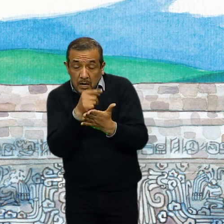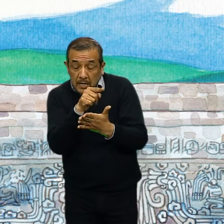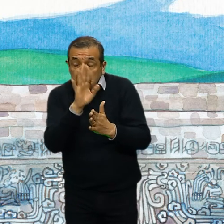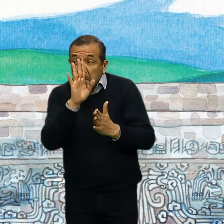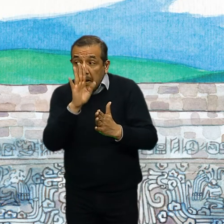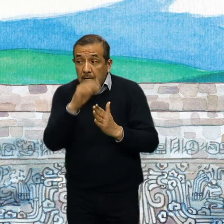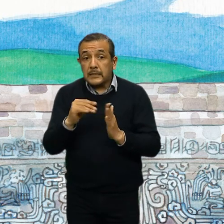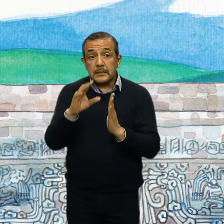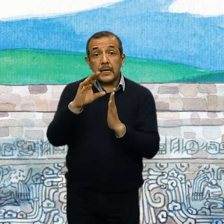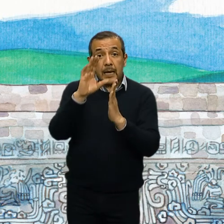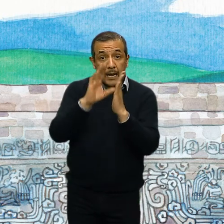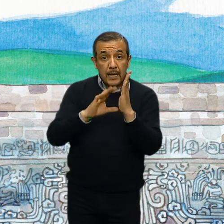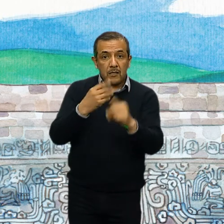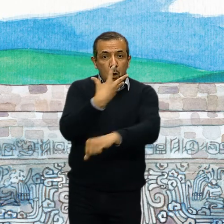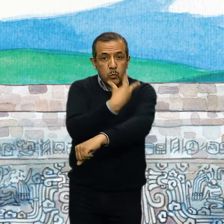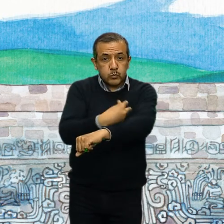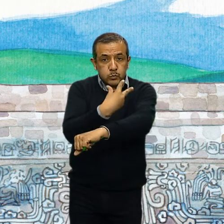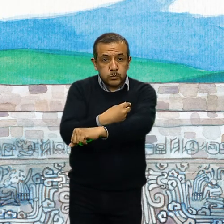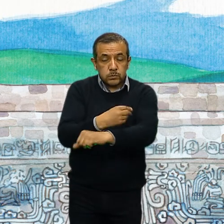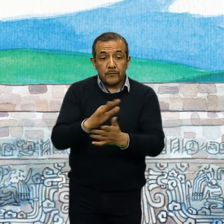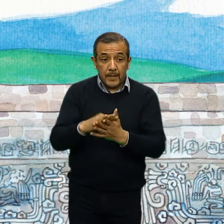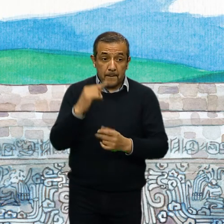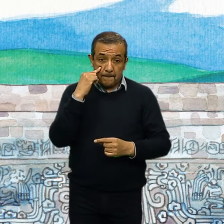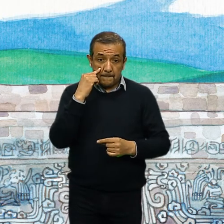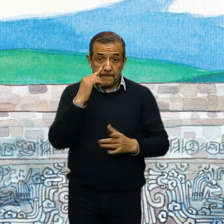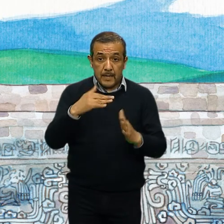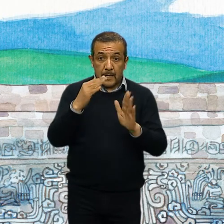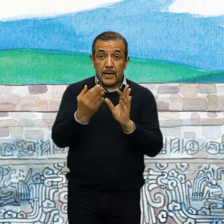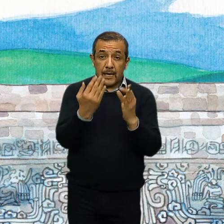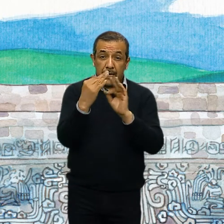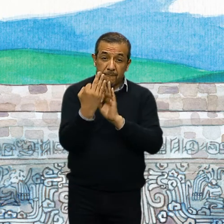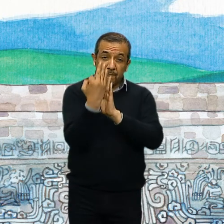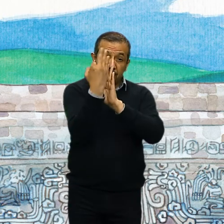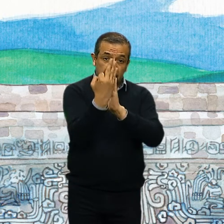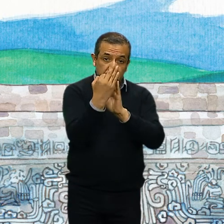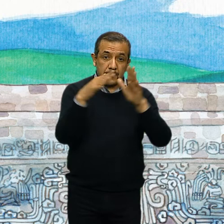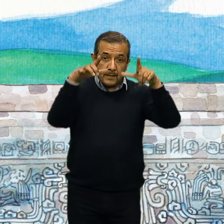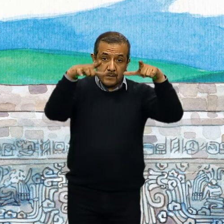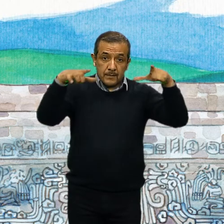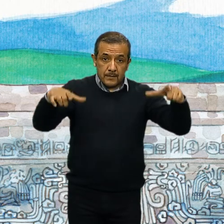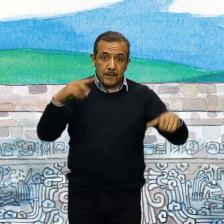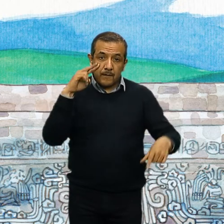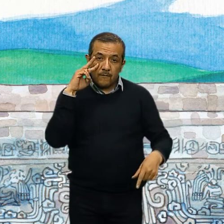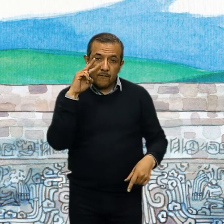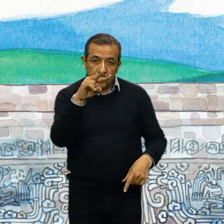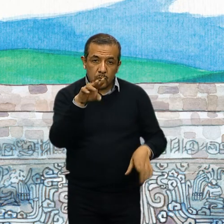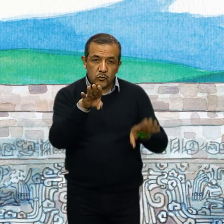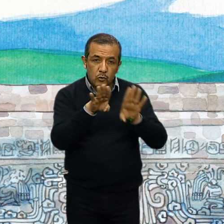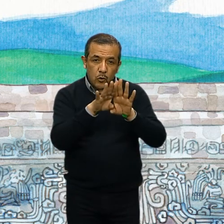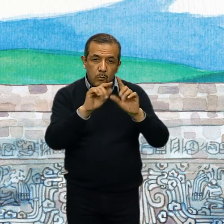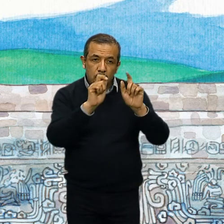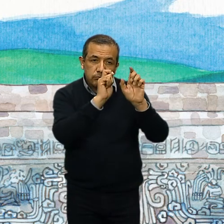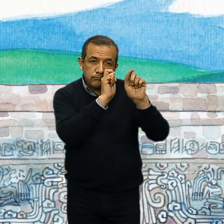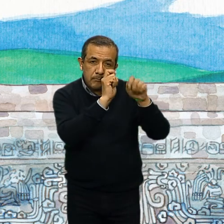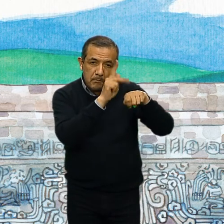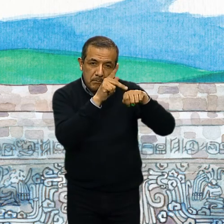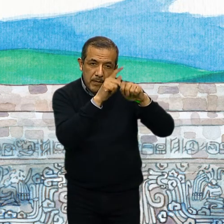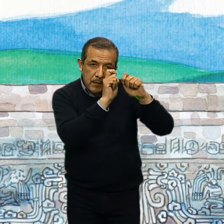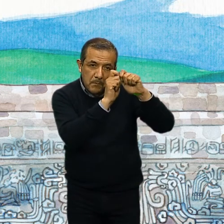calendario. En la parte frontal del templo se puede ver la representación del ajuste en un glifo, una mano